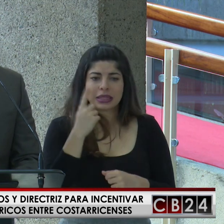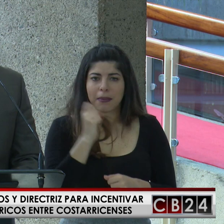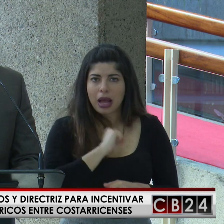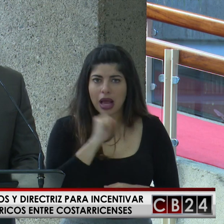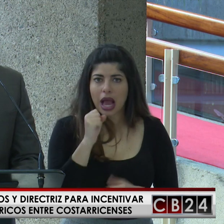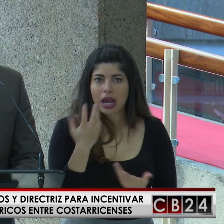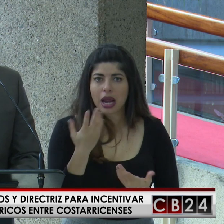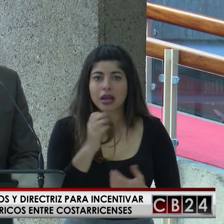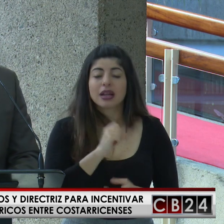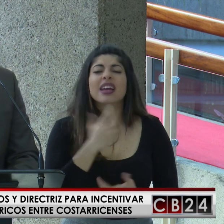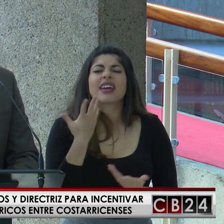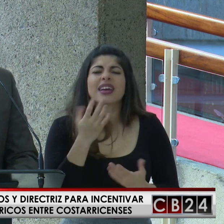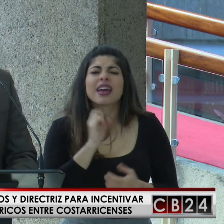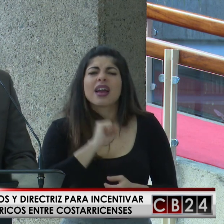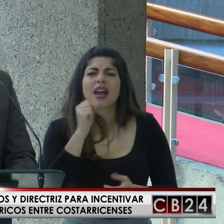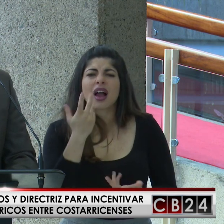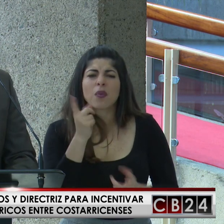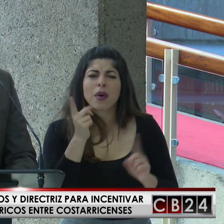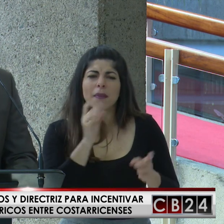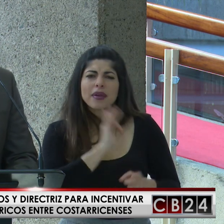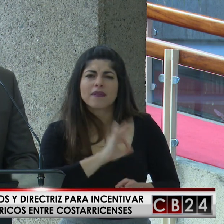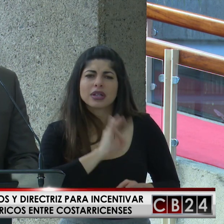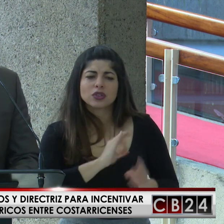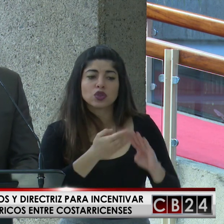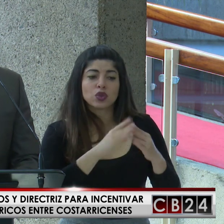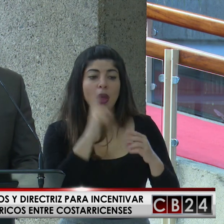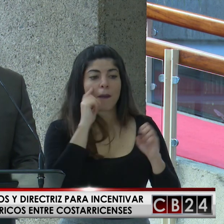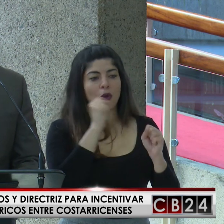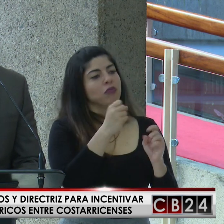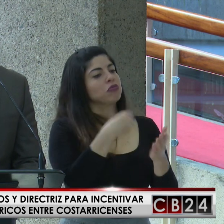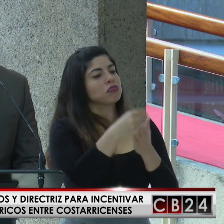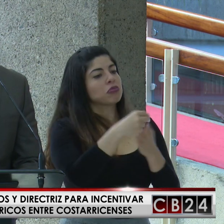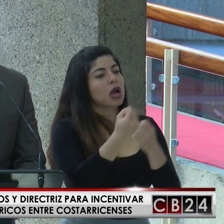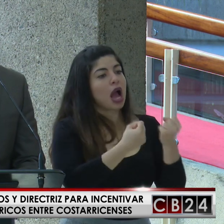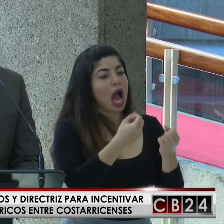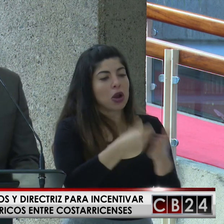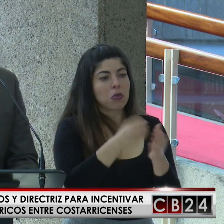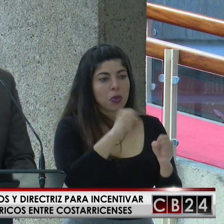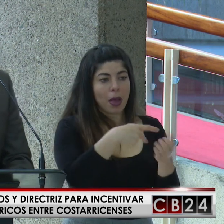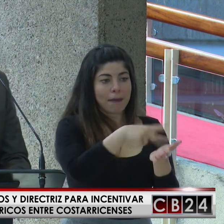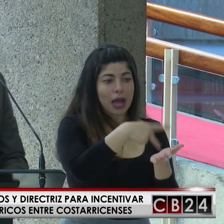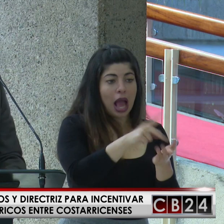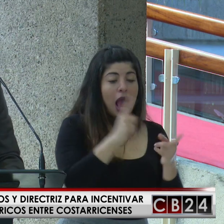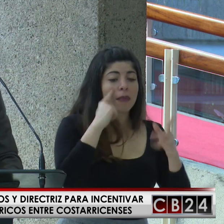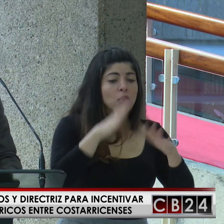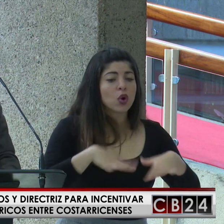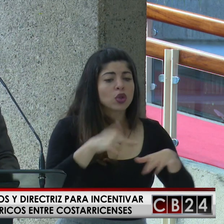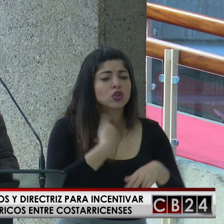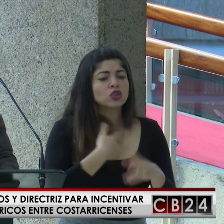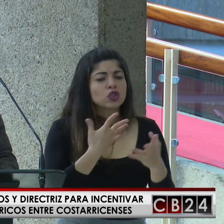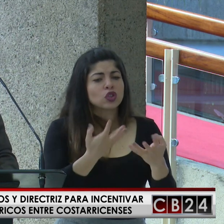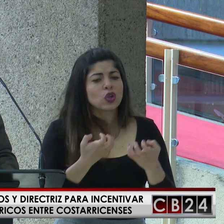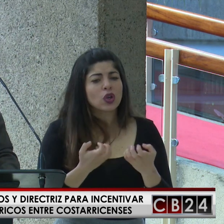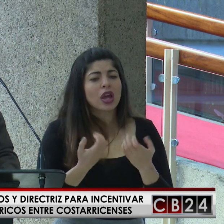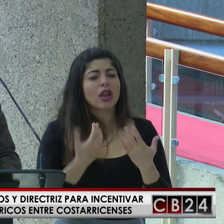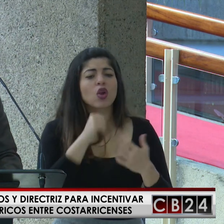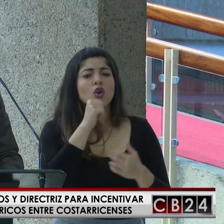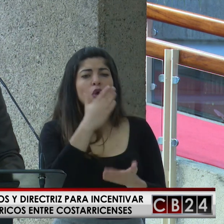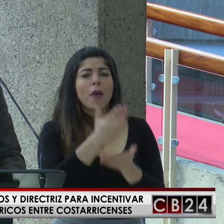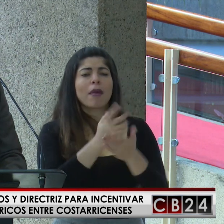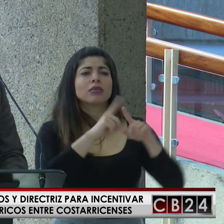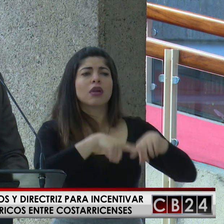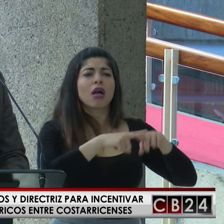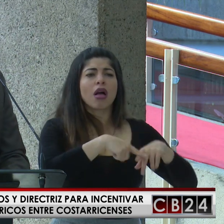en que ganan los ciudadanos por tener vehículos accesibles, en un contexto donde queremos dejar la dependencia del